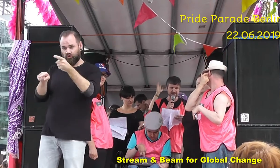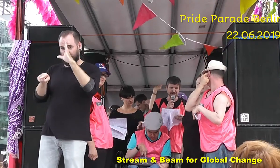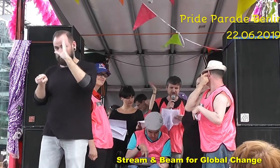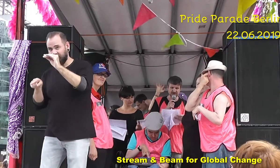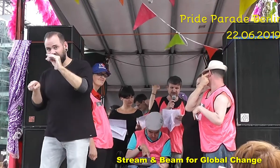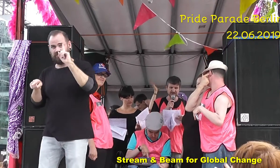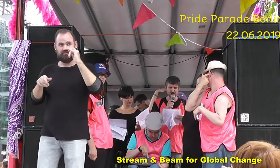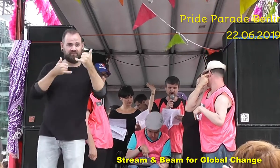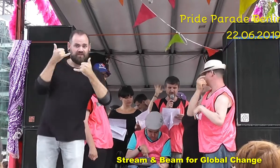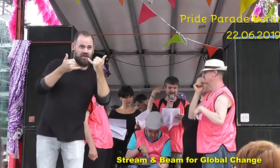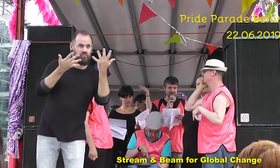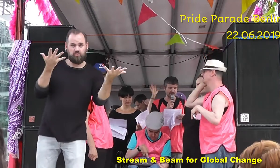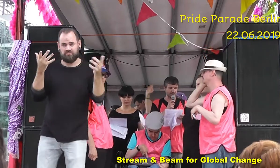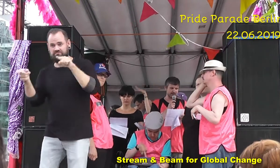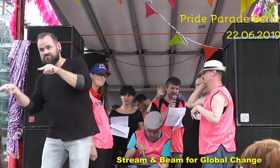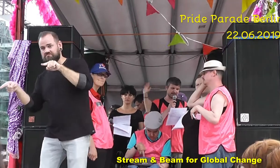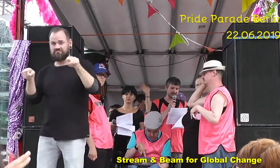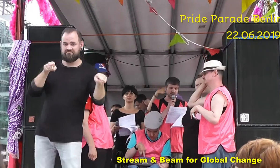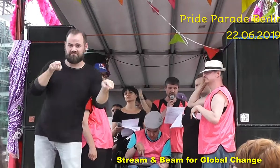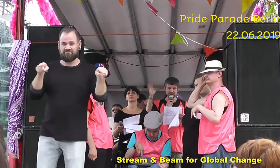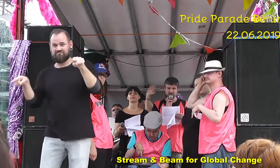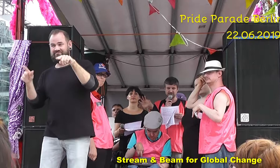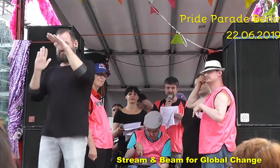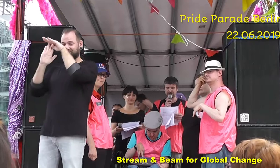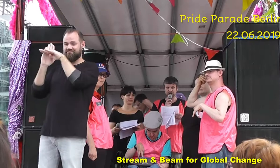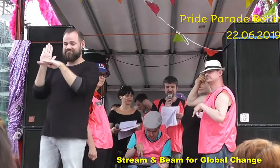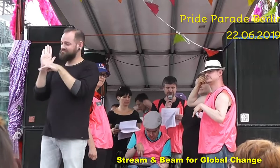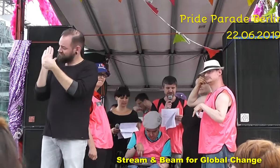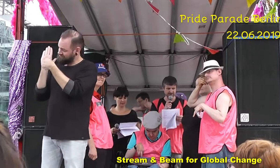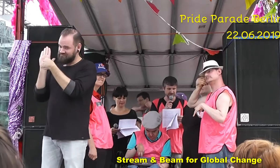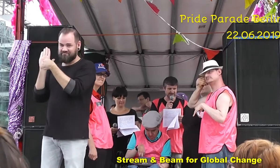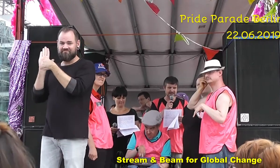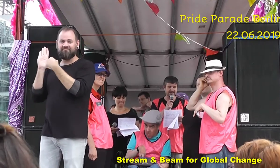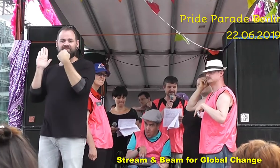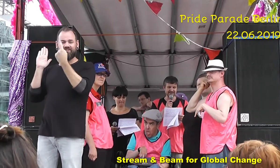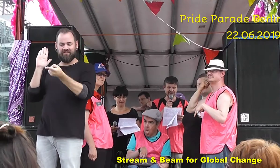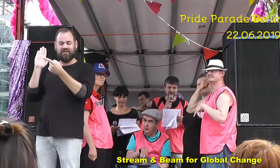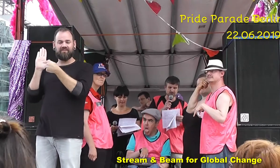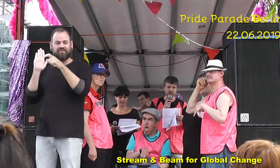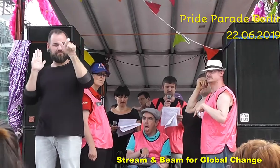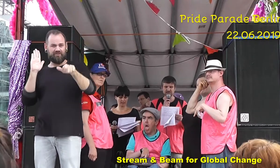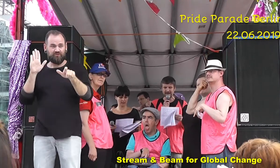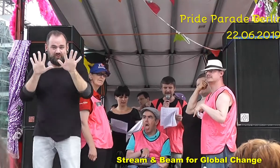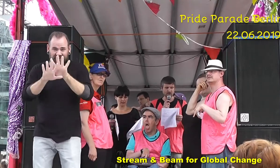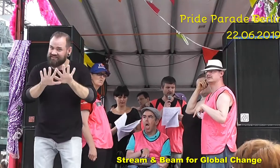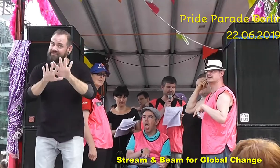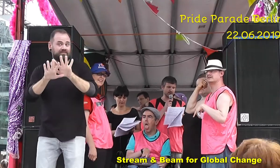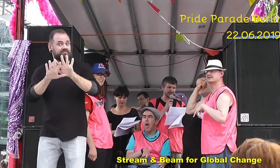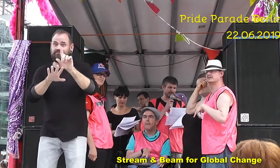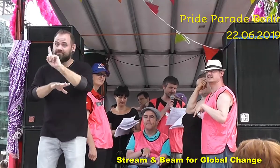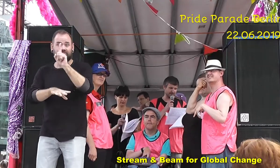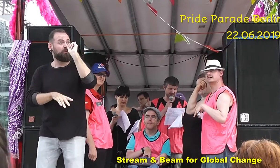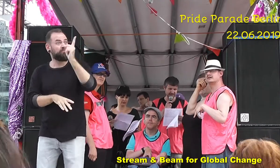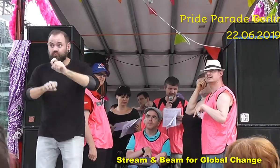Die Menschen, die die Norm machen, wollen nicht, dass es uneindeutige Menschen gibt. Sie sagen, du musst Mann oder